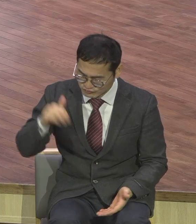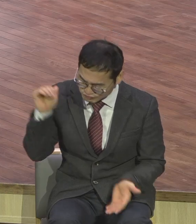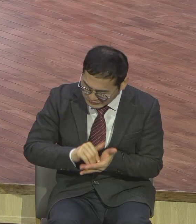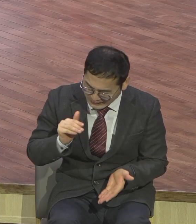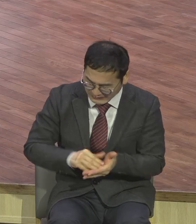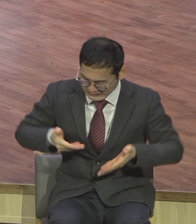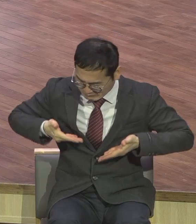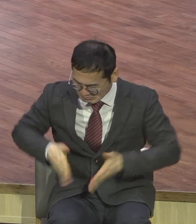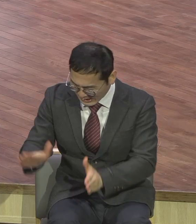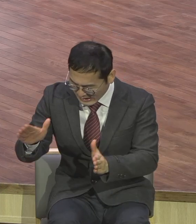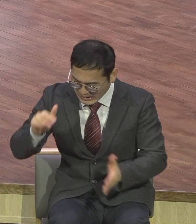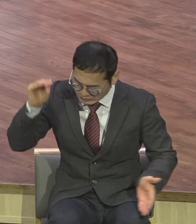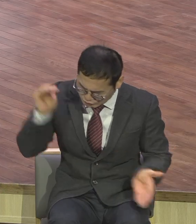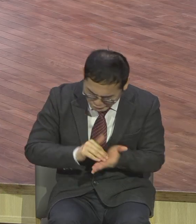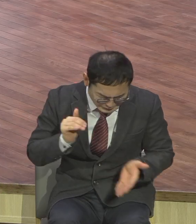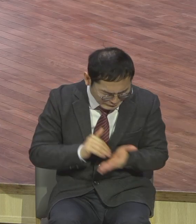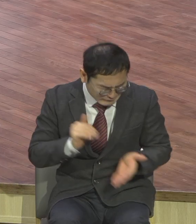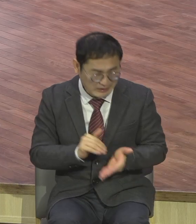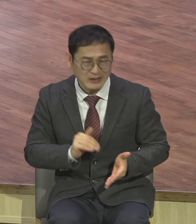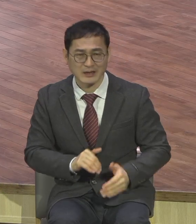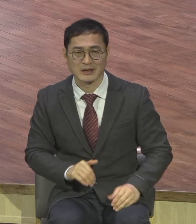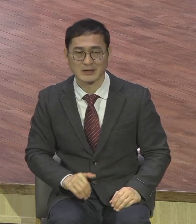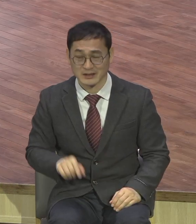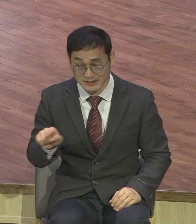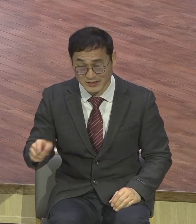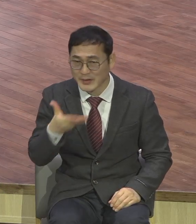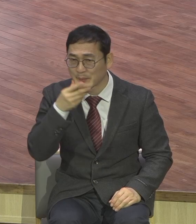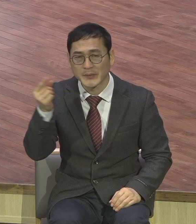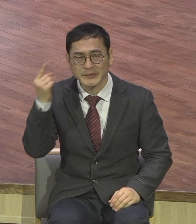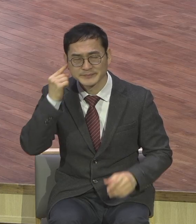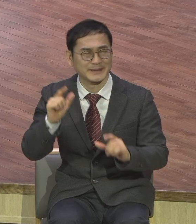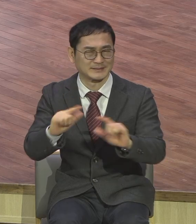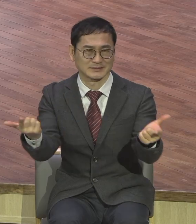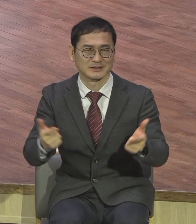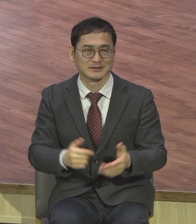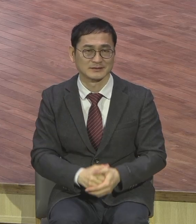자식 때문에 고생하지 아니라고요 그 복음 다 속고 있는 거예요